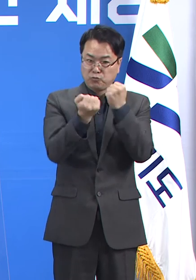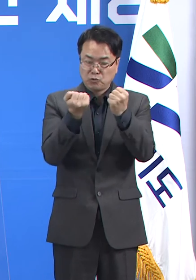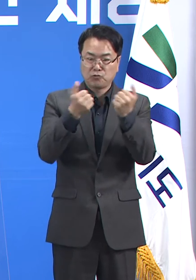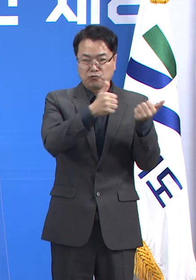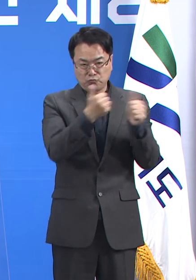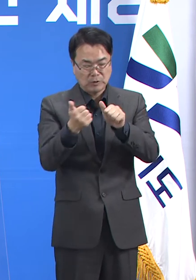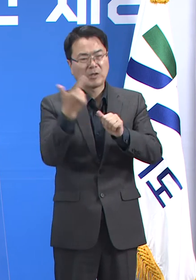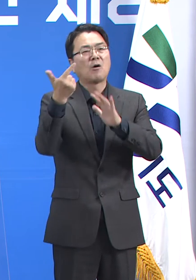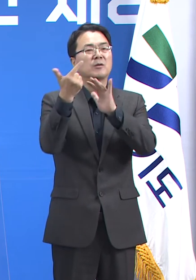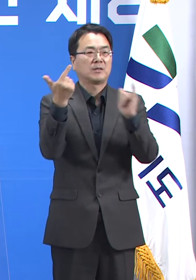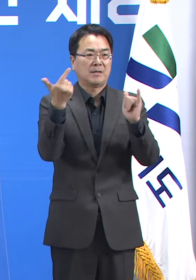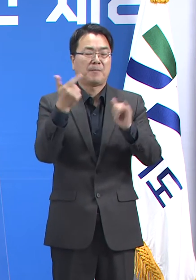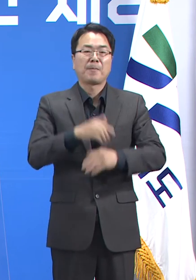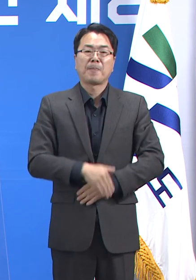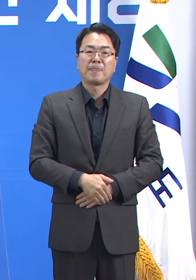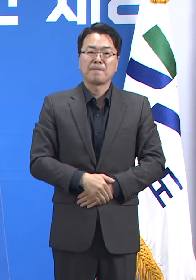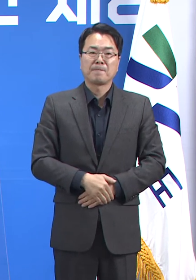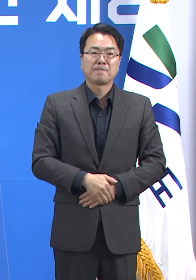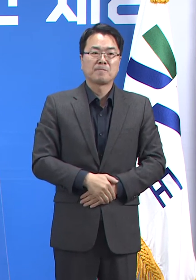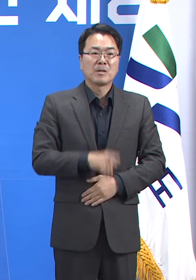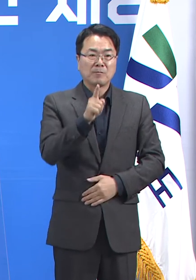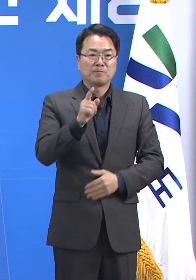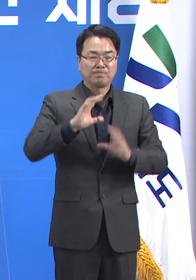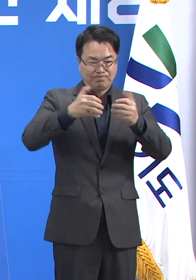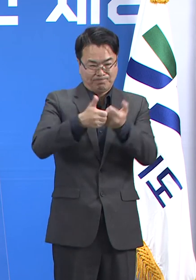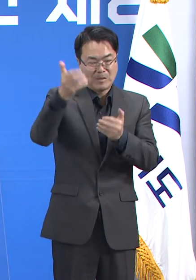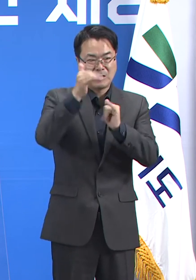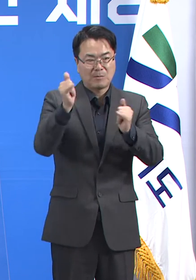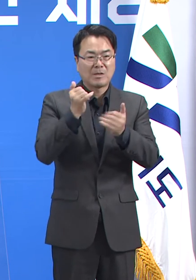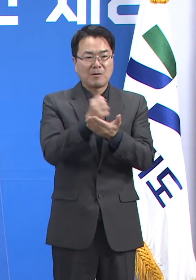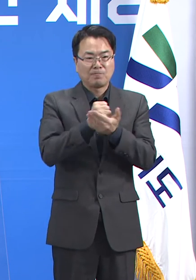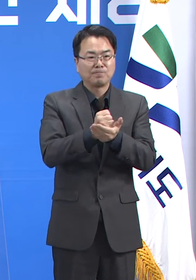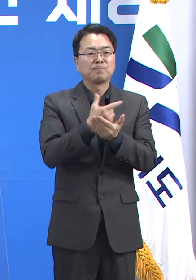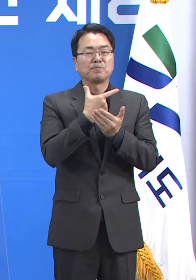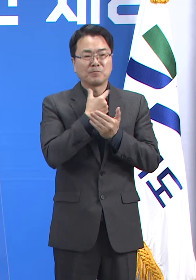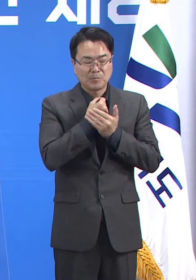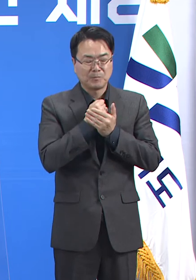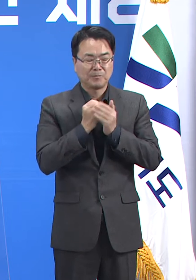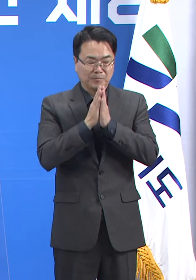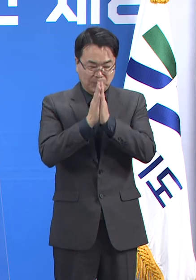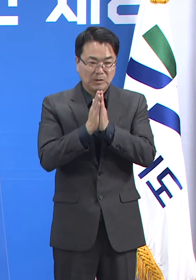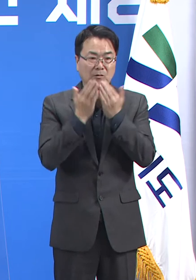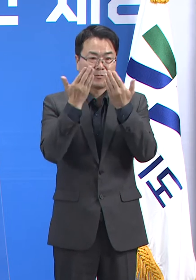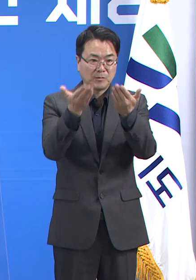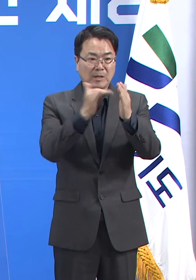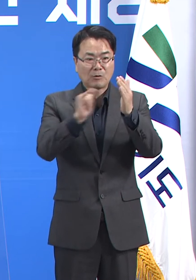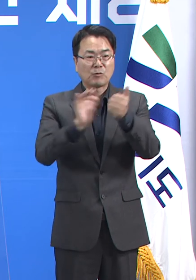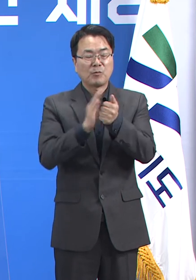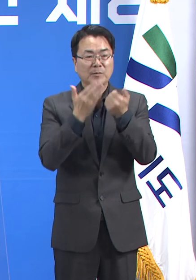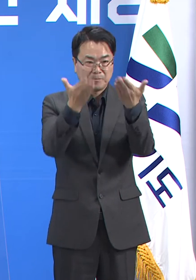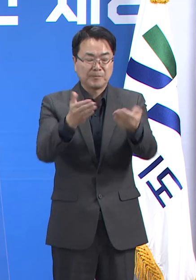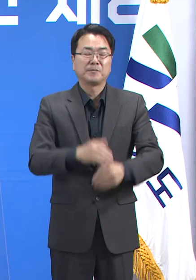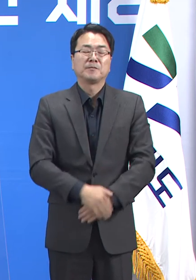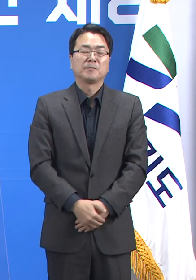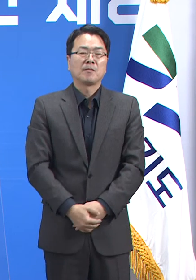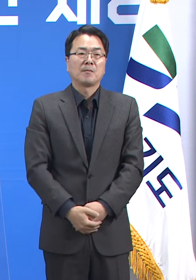사망하셨습니다. 상가 고인의 명목을 빌며 유가족분들께 깊은 애도의 말씀을 드립니다.